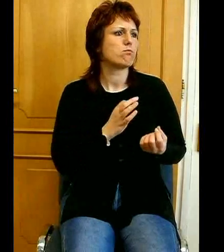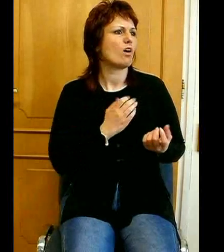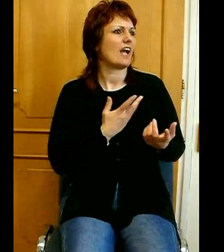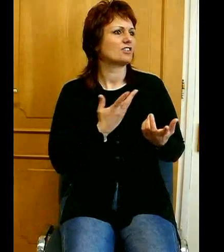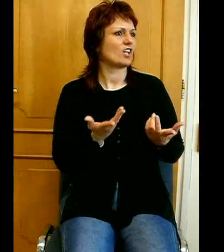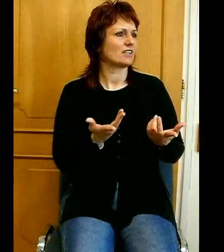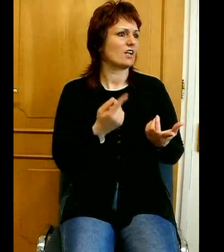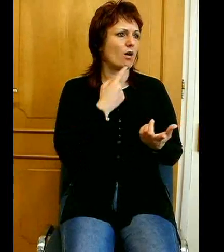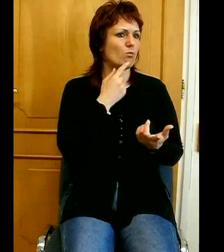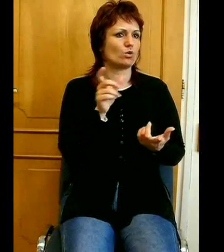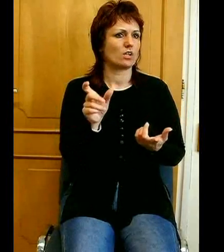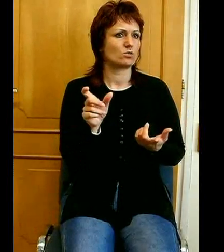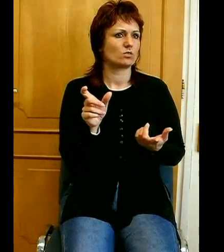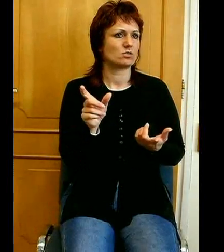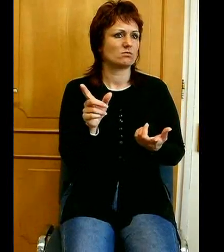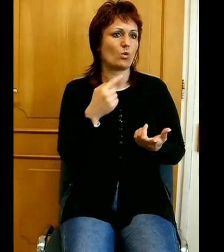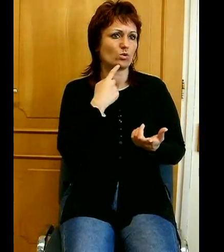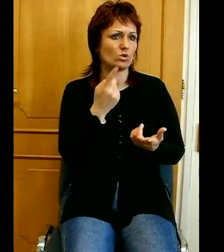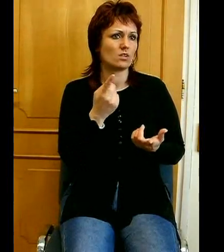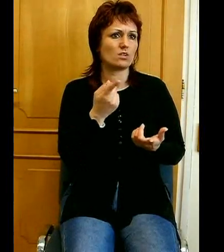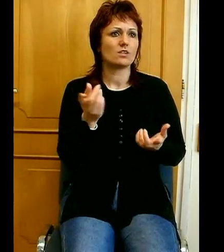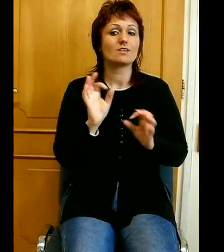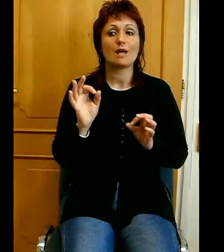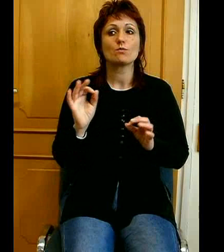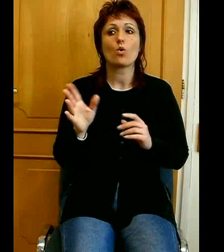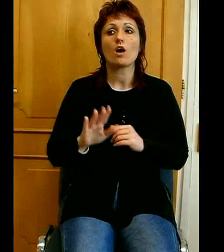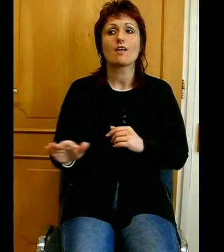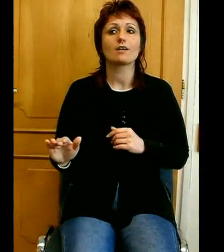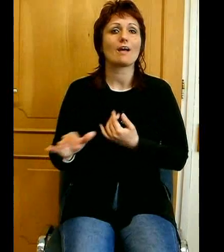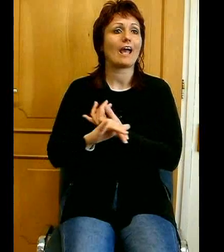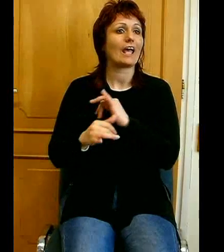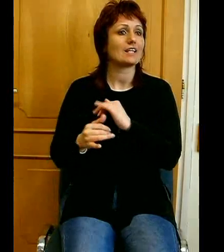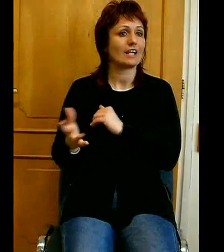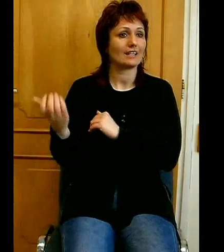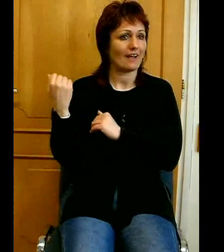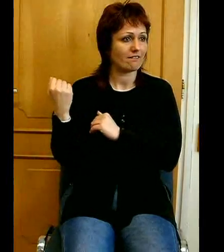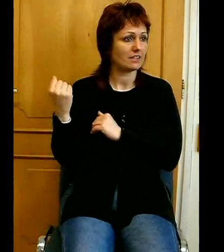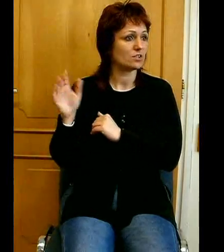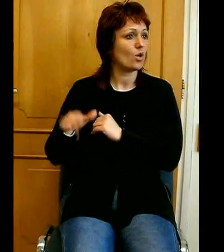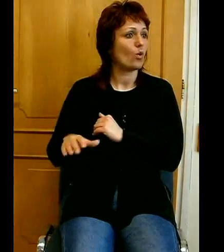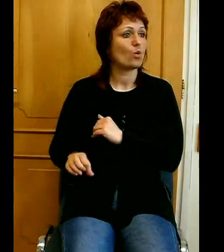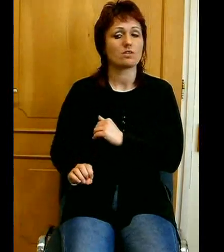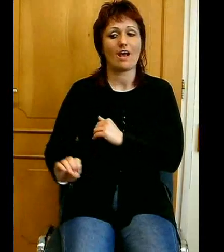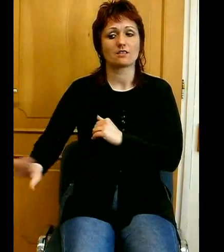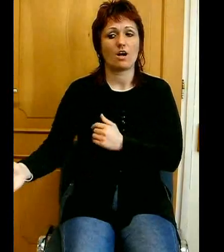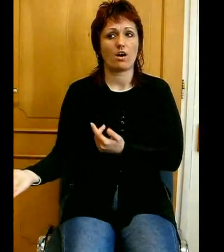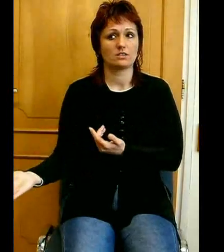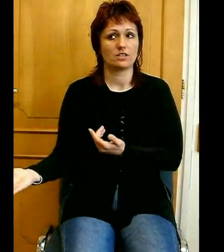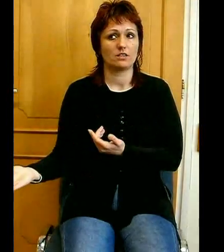nem jó a gyermekek kenyerét elvenni és a kutyáknak adni. Nem áltatudjuk, hogy az eredeti szövegben nem az a